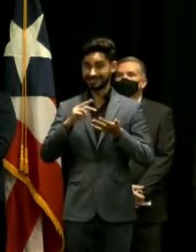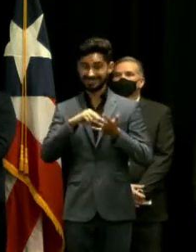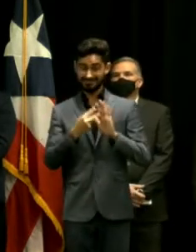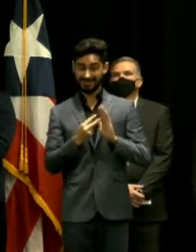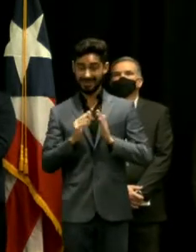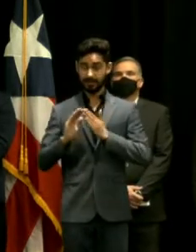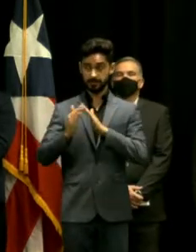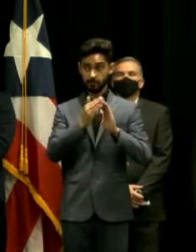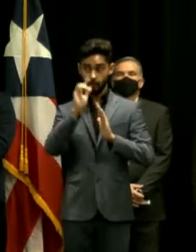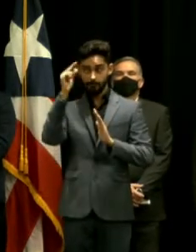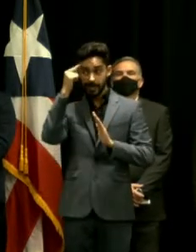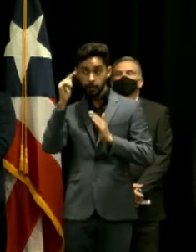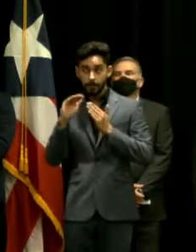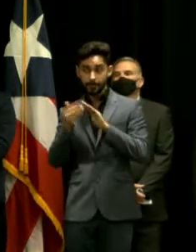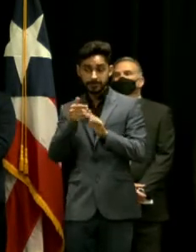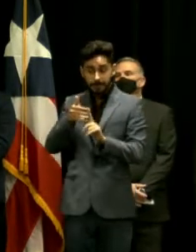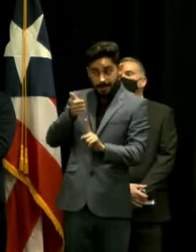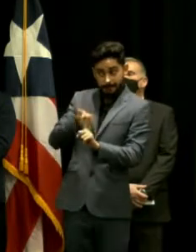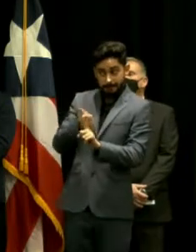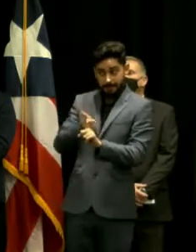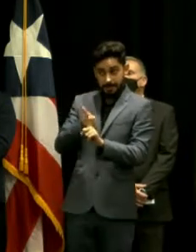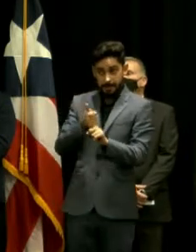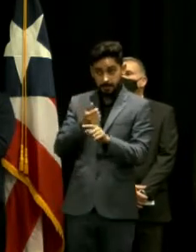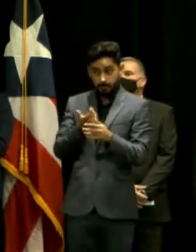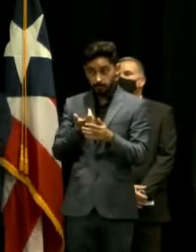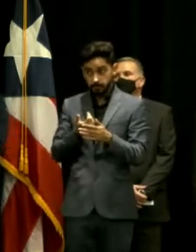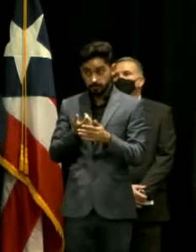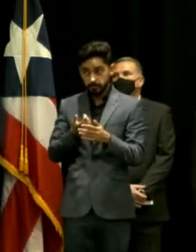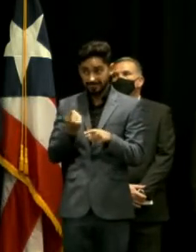va a tener que aportar para la operación anual regular